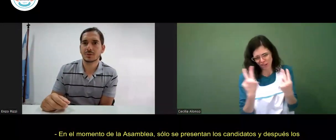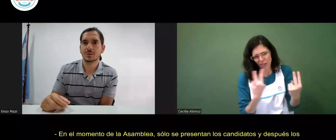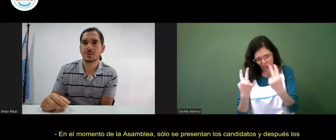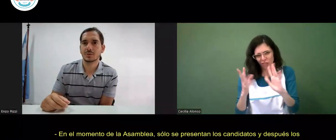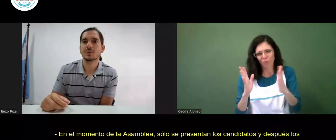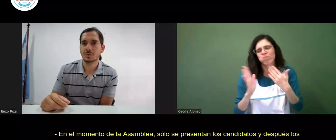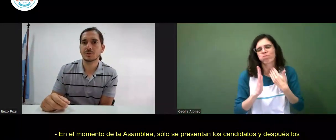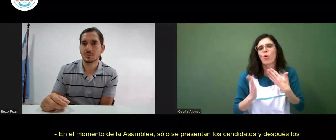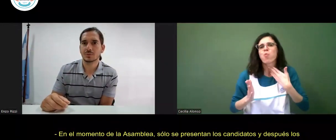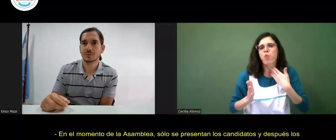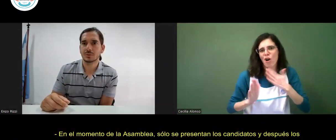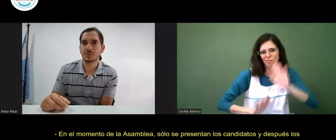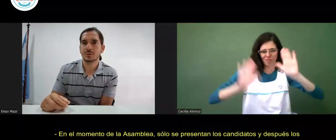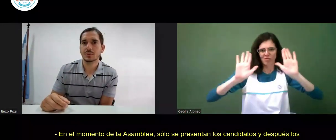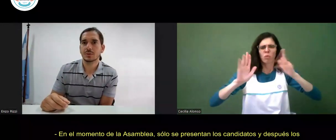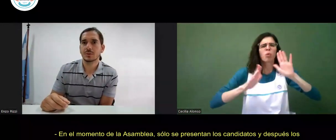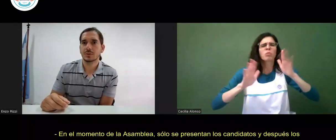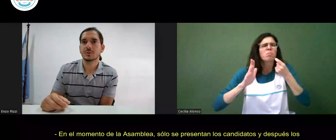y qué más hacen